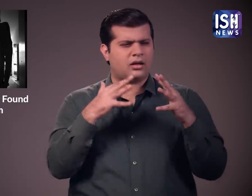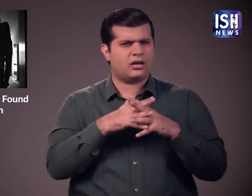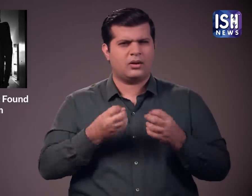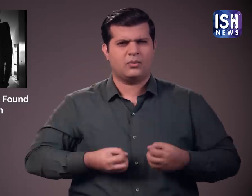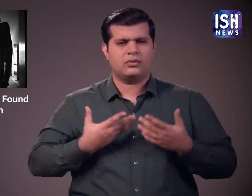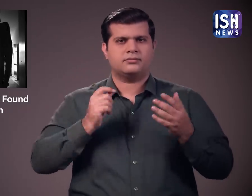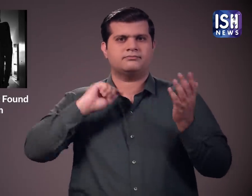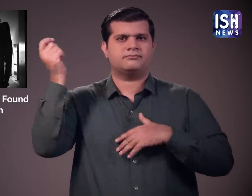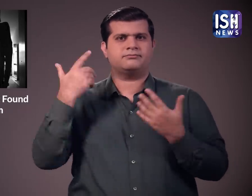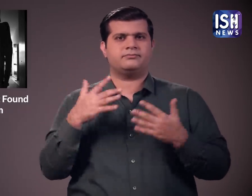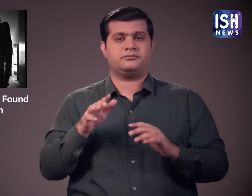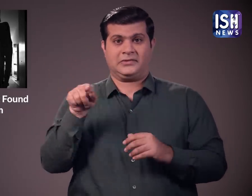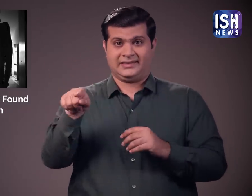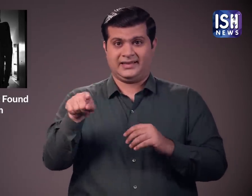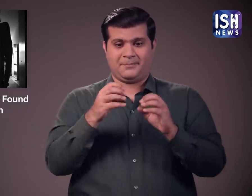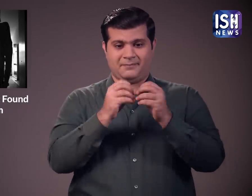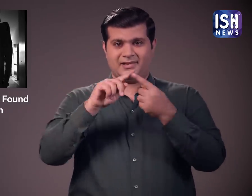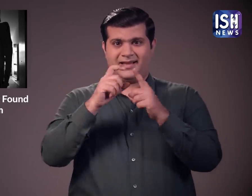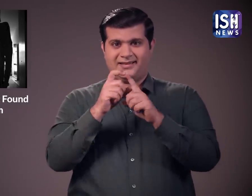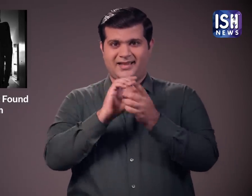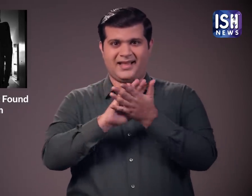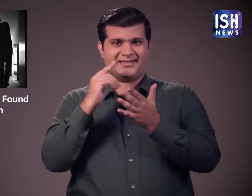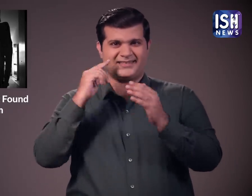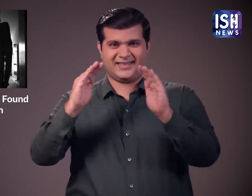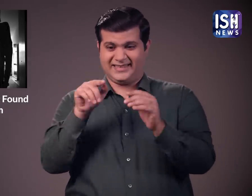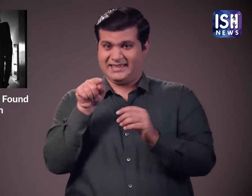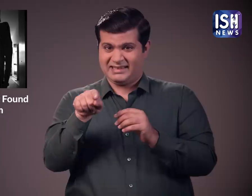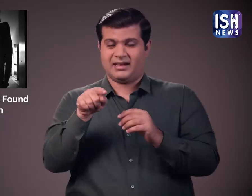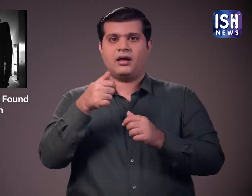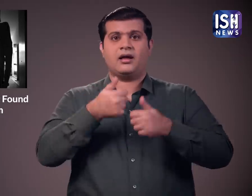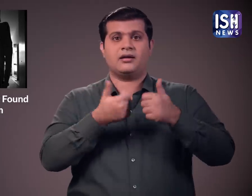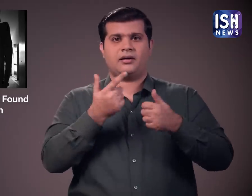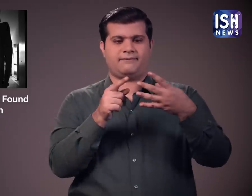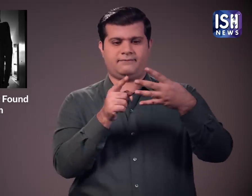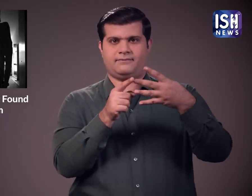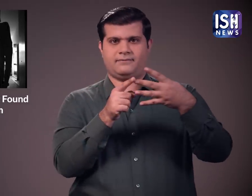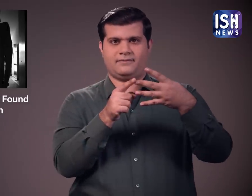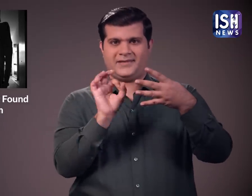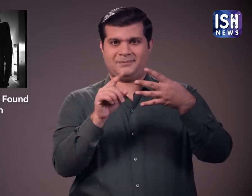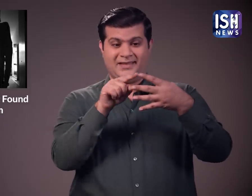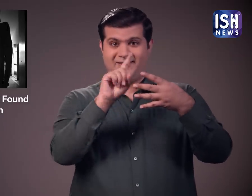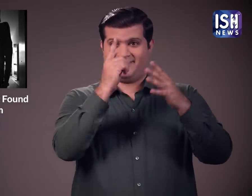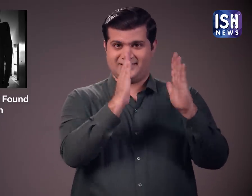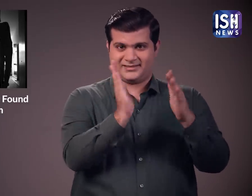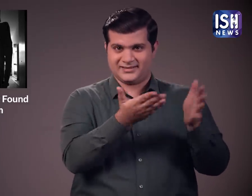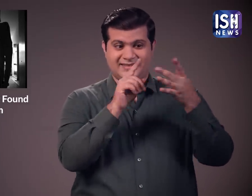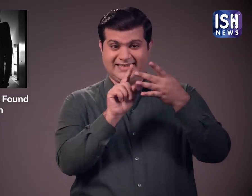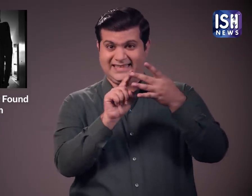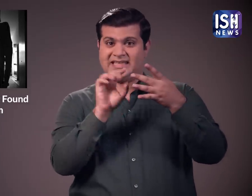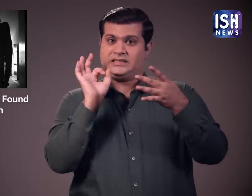उसने आत्महत्या कर ली। अंजली ने 2 सितंबर को बीएड एचाय के दूसरे सेमिस्टर का परियाम